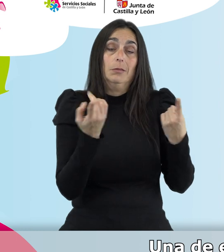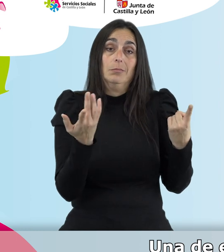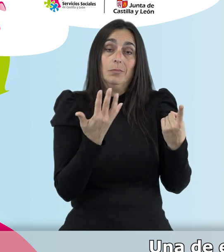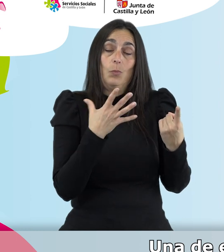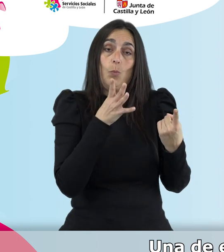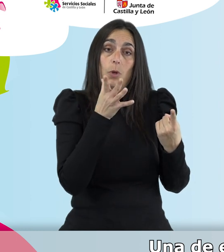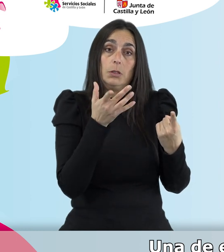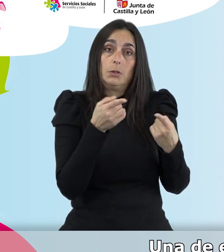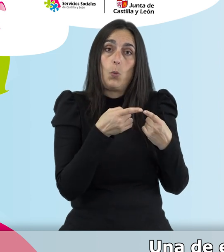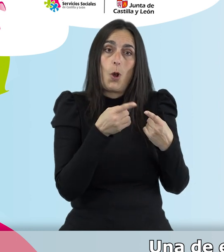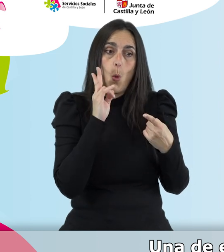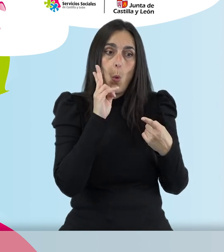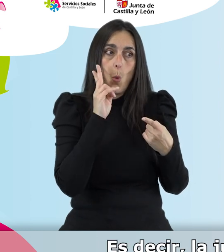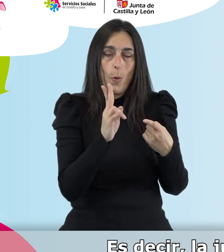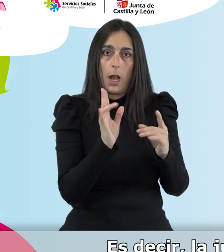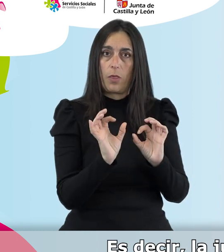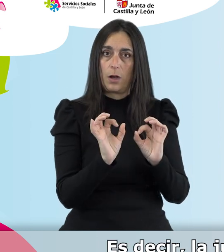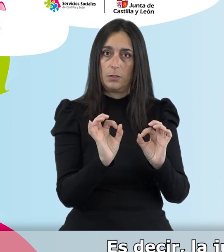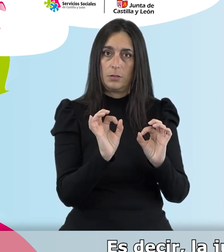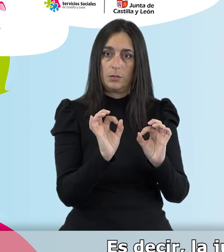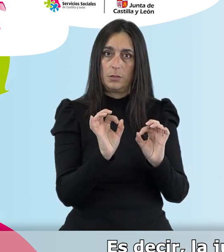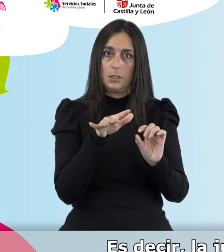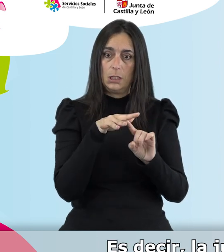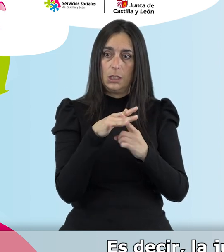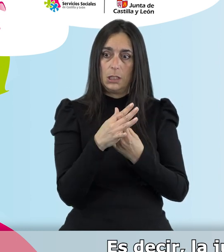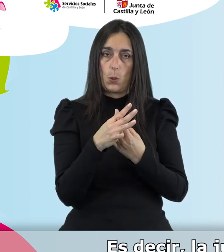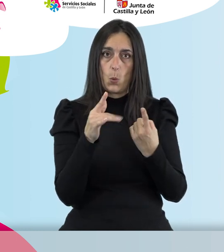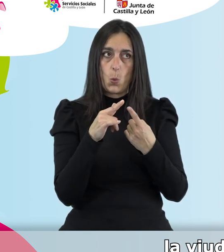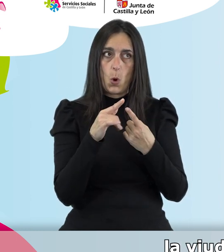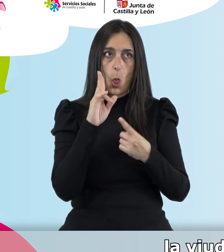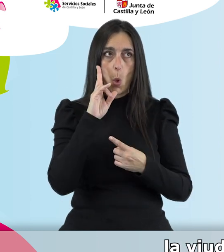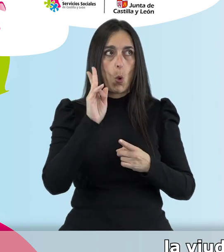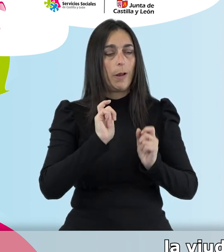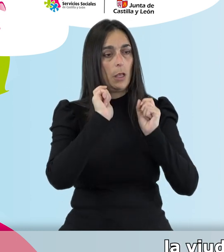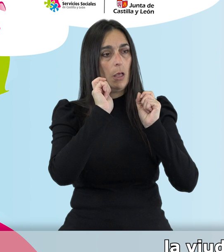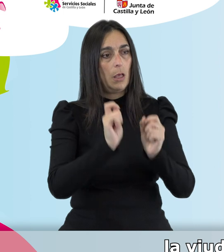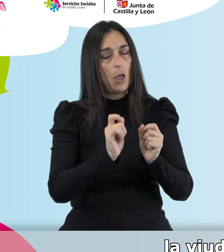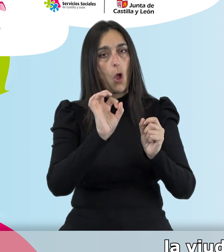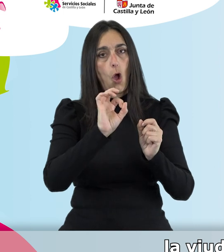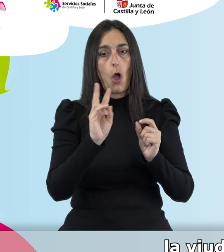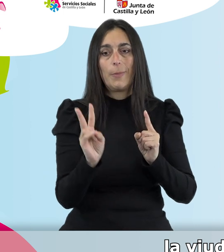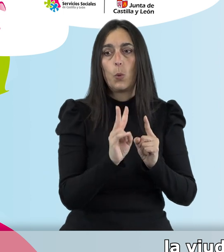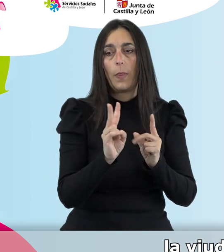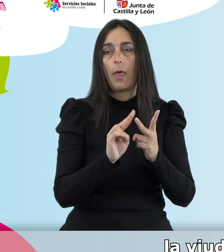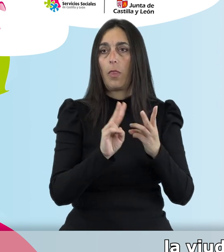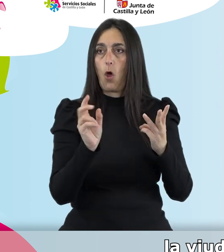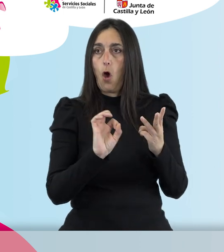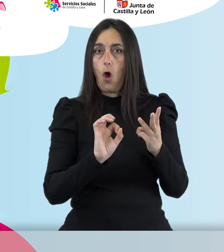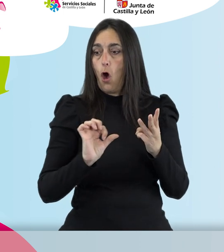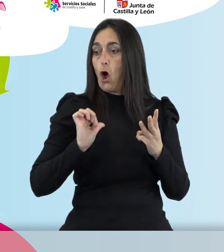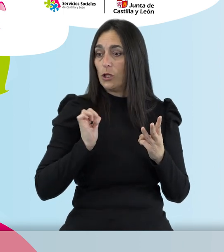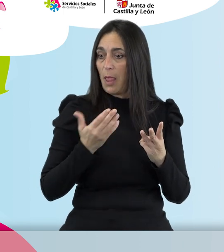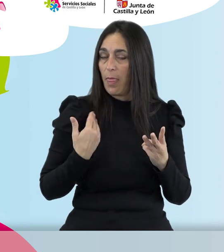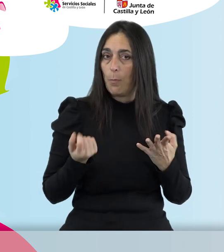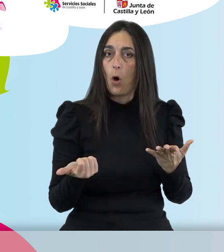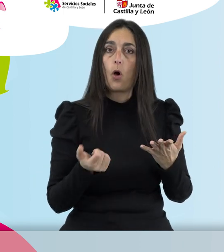la propia jubilación. Es decir, la jubilación, la institucionalización, la viudez o la hospitalización reciente